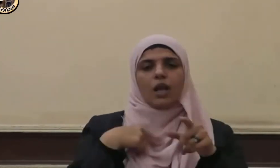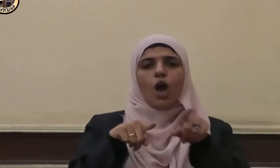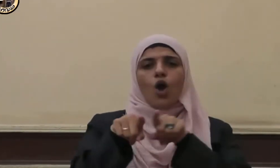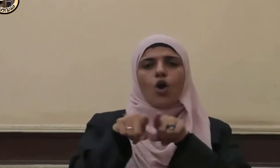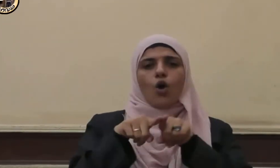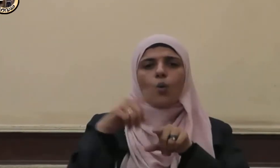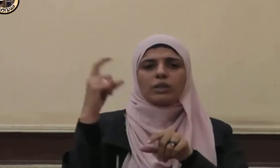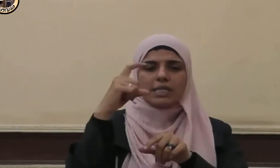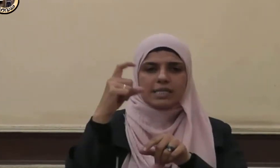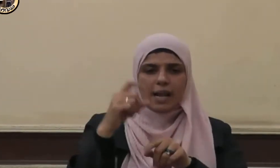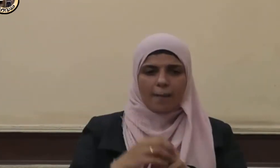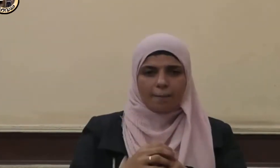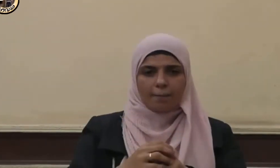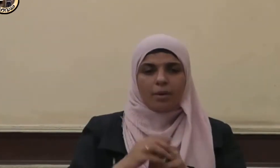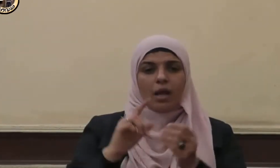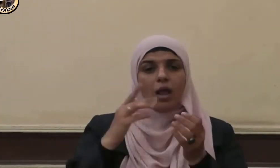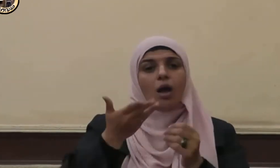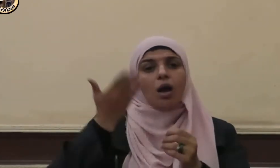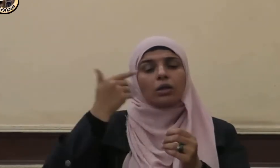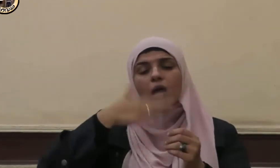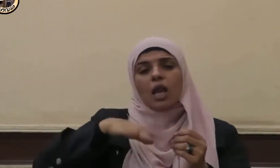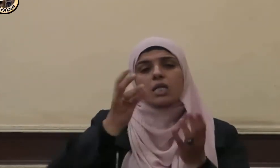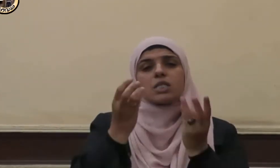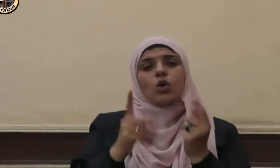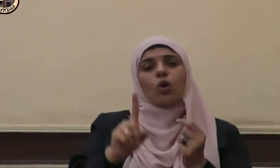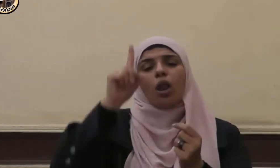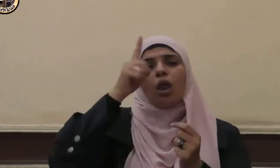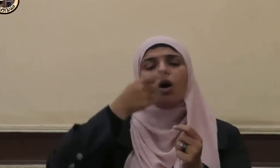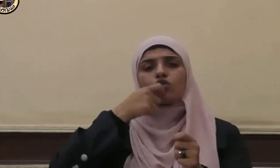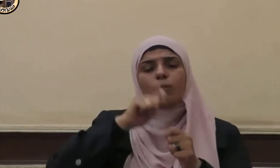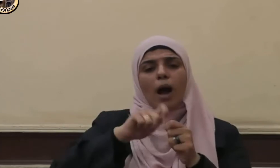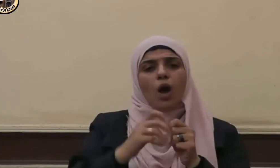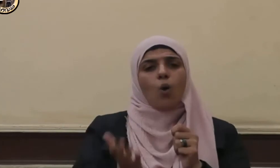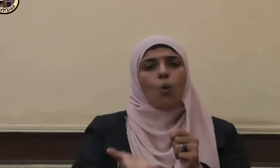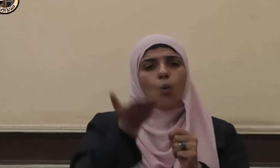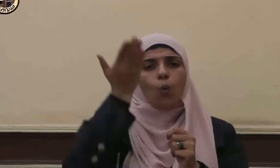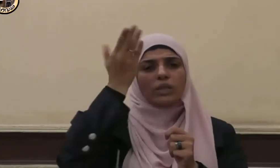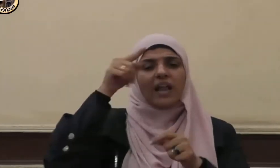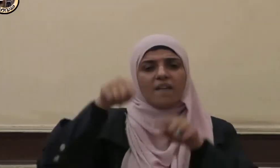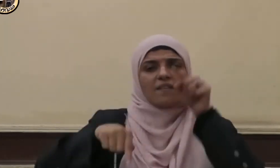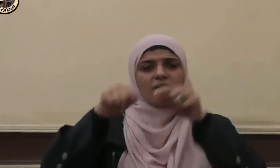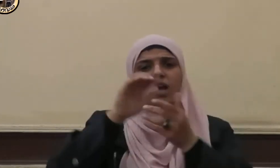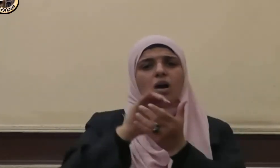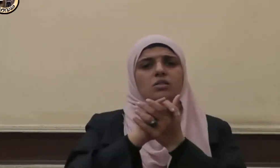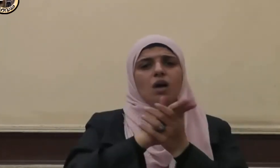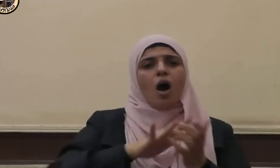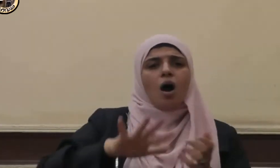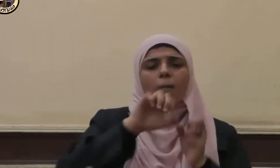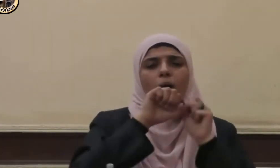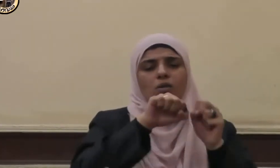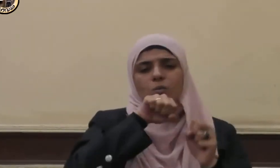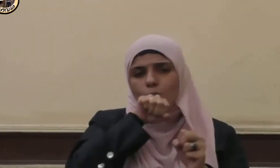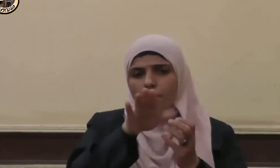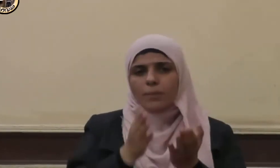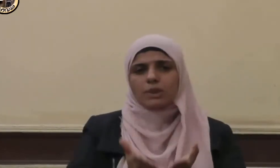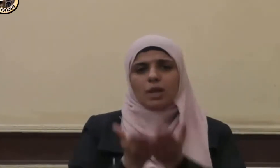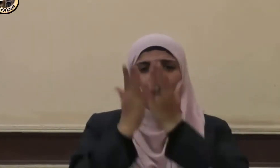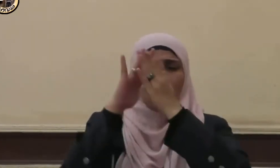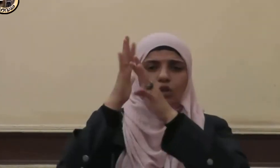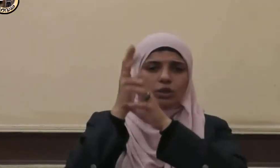لقد كان ذكر الله عز وجل لدى أصحاب رسول الله صلى الله عليه وسلم